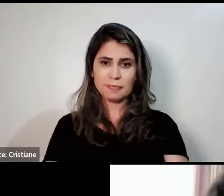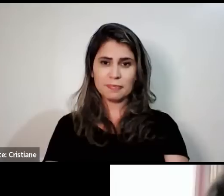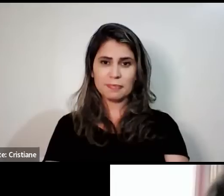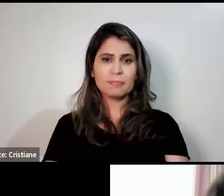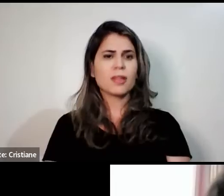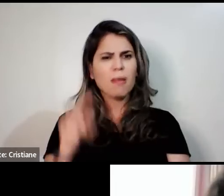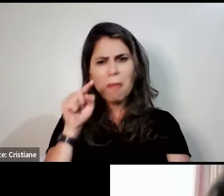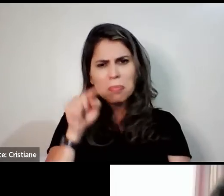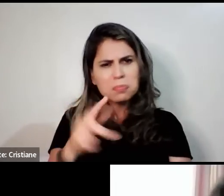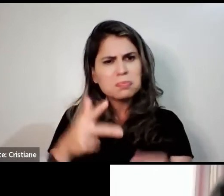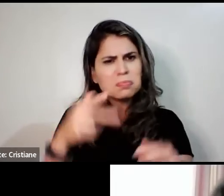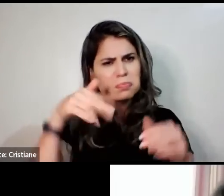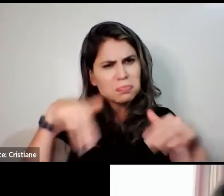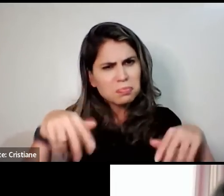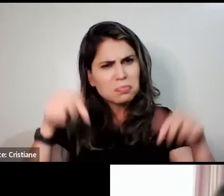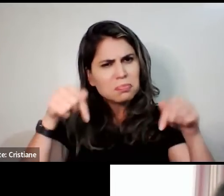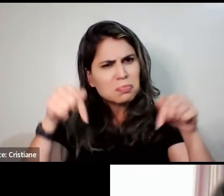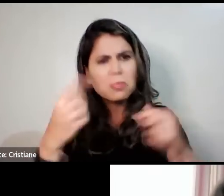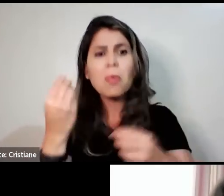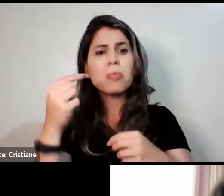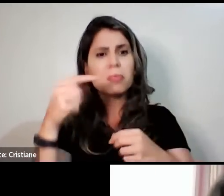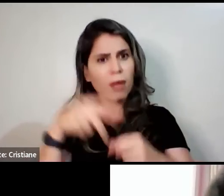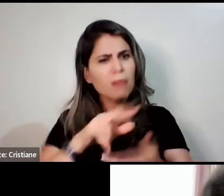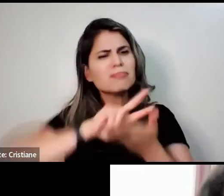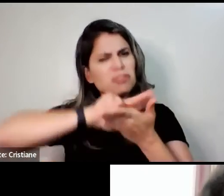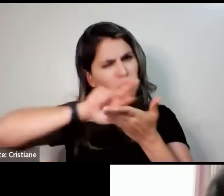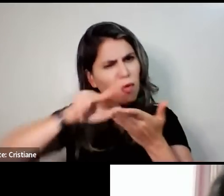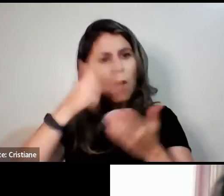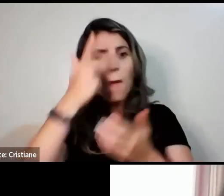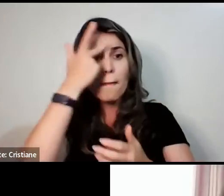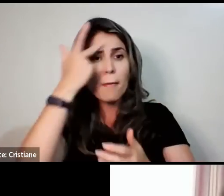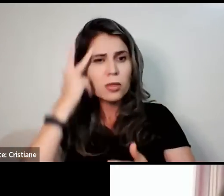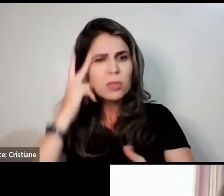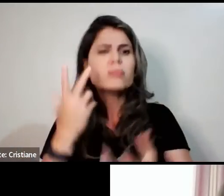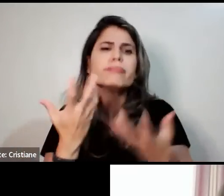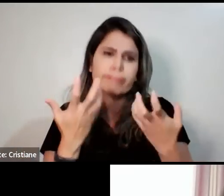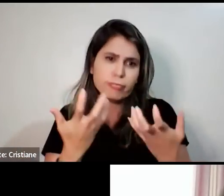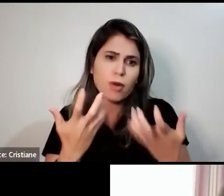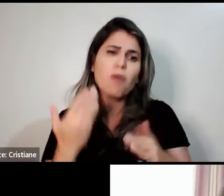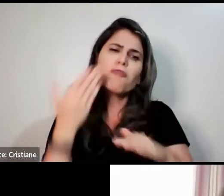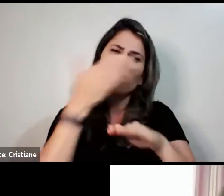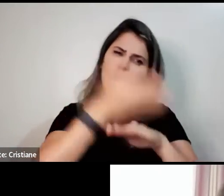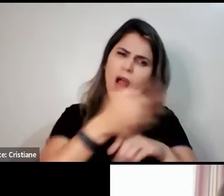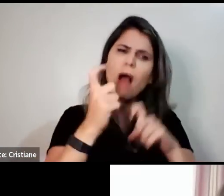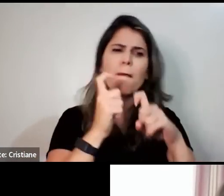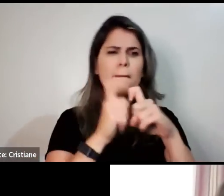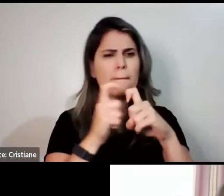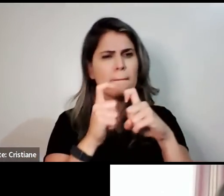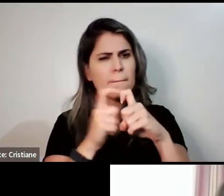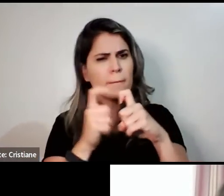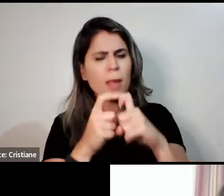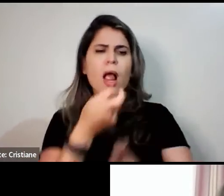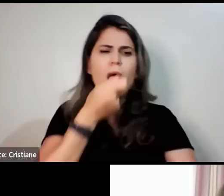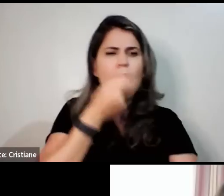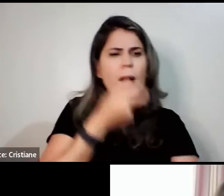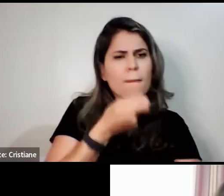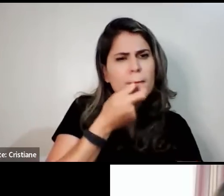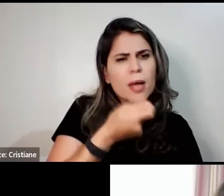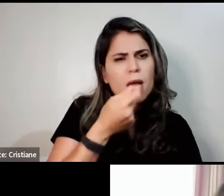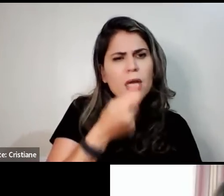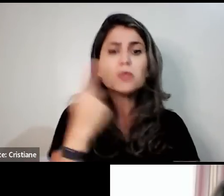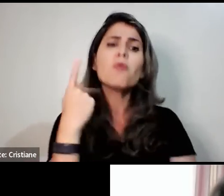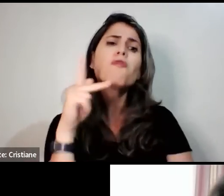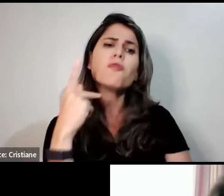caótico, normalmente as pessoas procuram o que tem de tradicional. Médico, remédio, farmácia. Mas, para